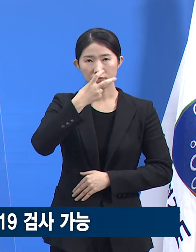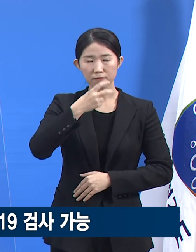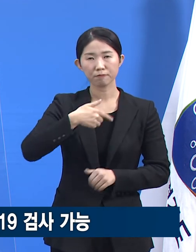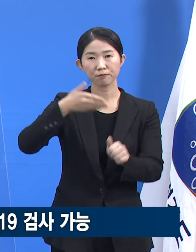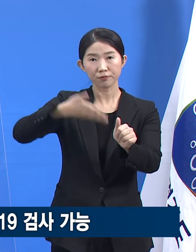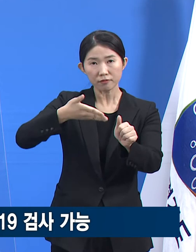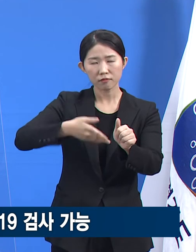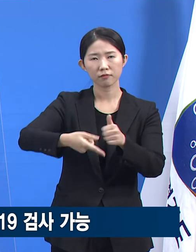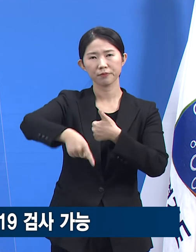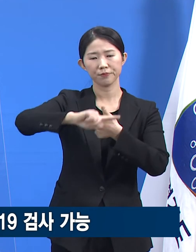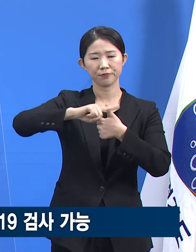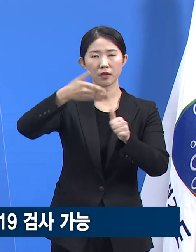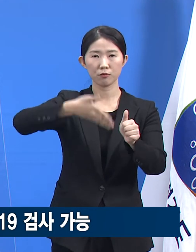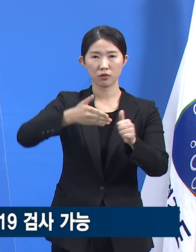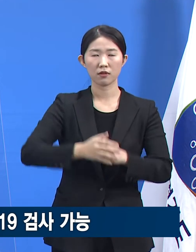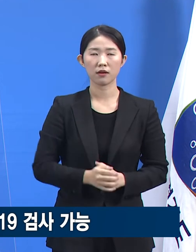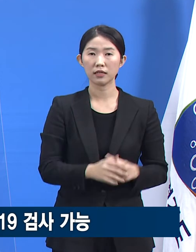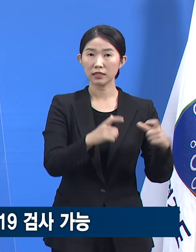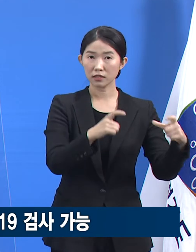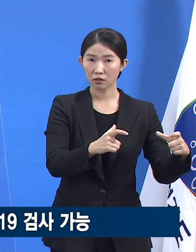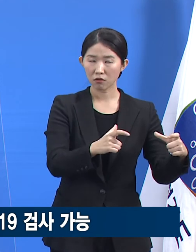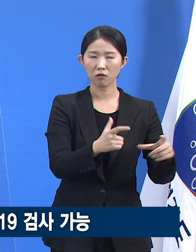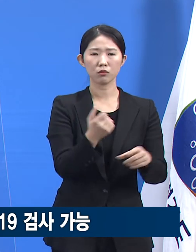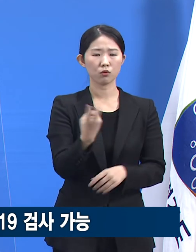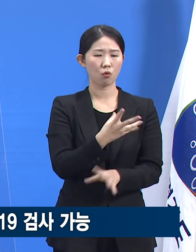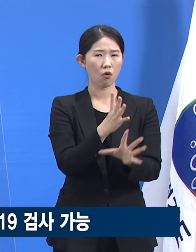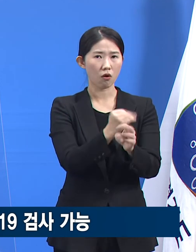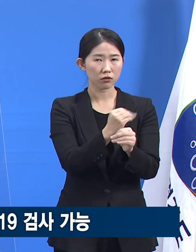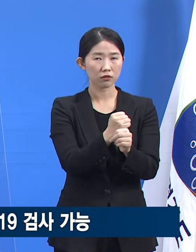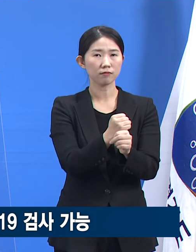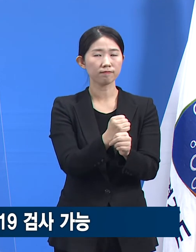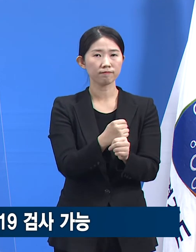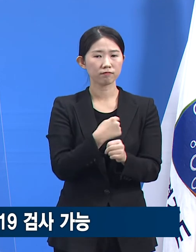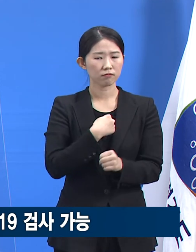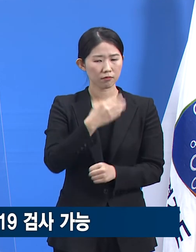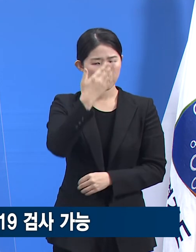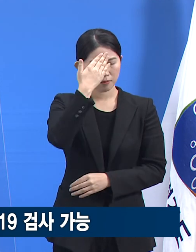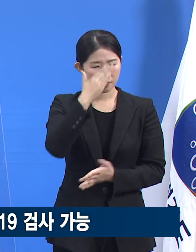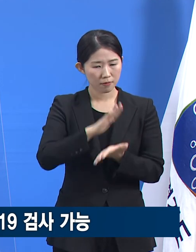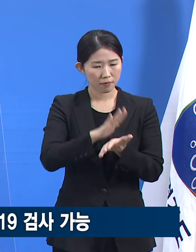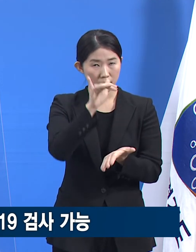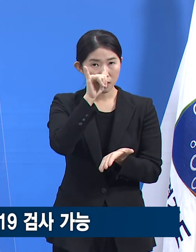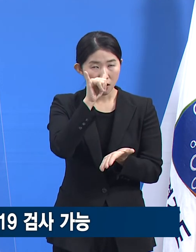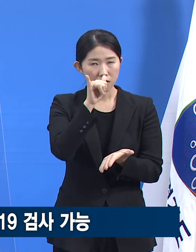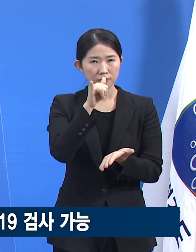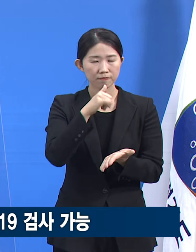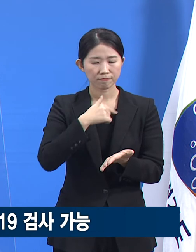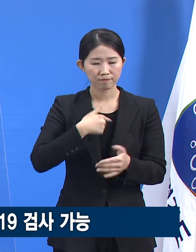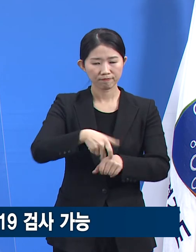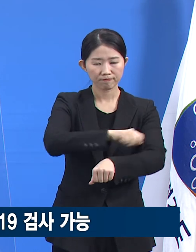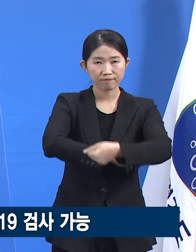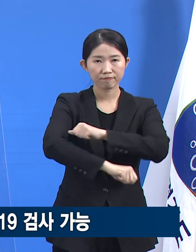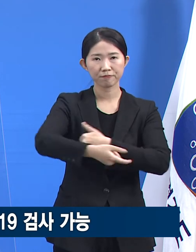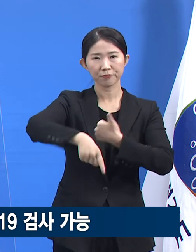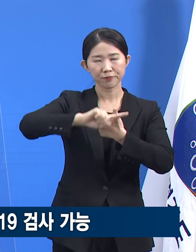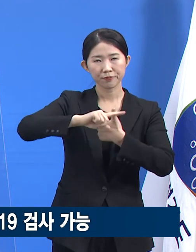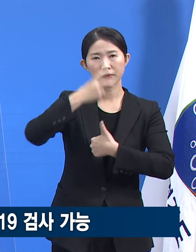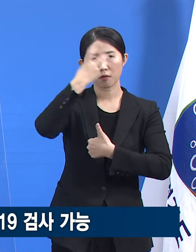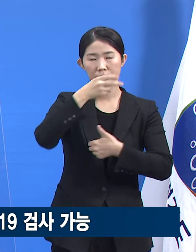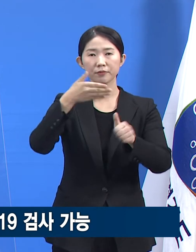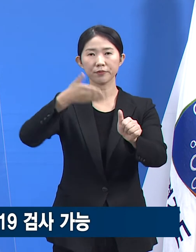어느 지역에서 언제라도 의심 증상이 있다면 적극적으로 상담과 검사를 받으시길 바랍니다.